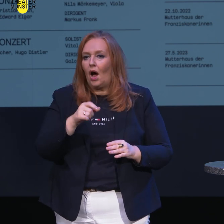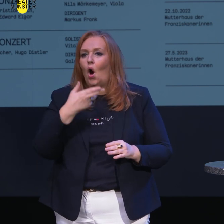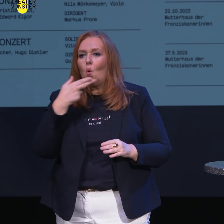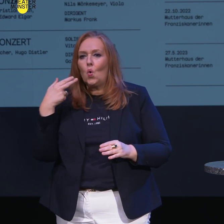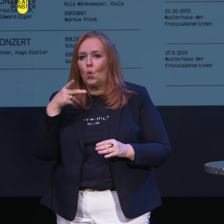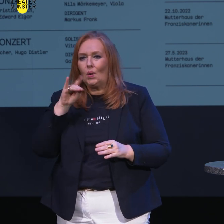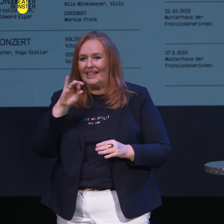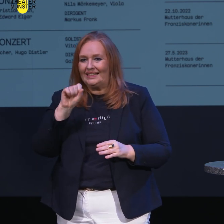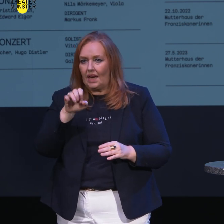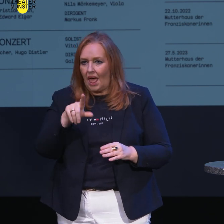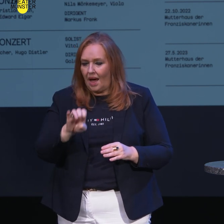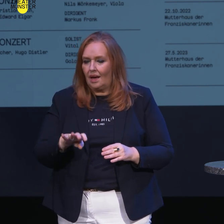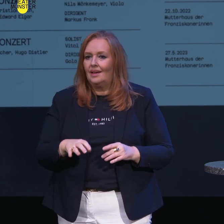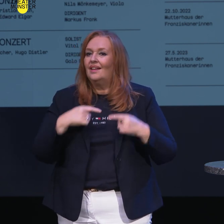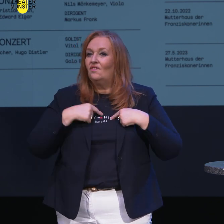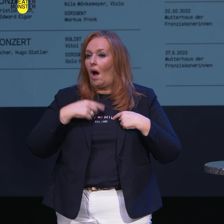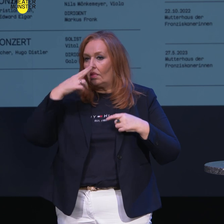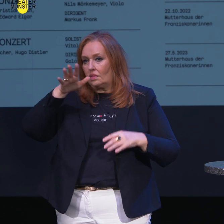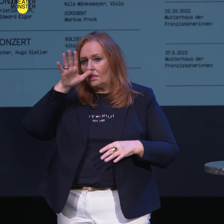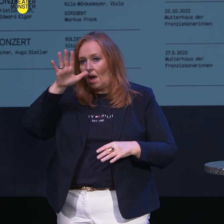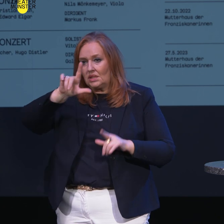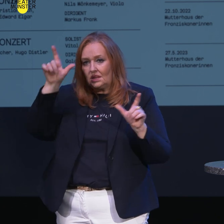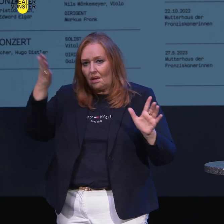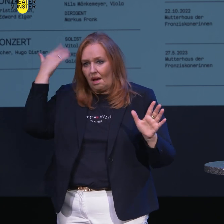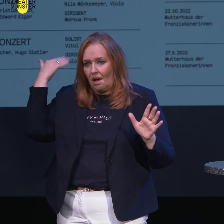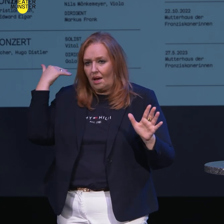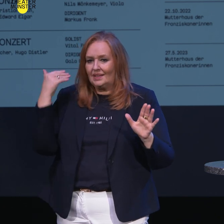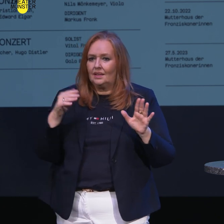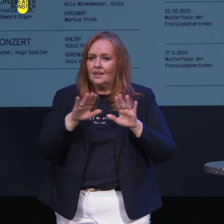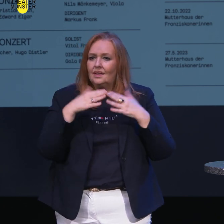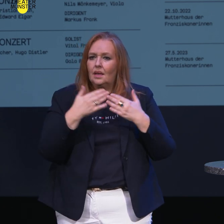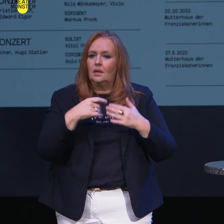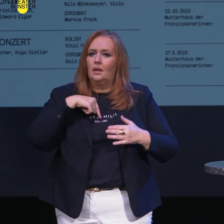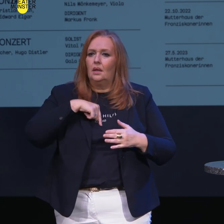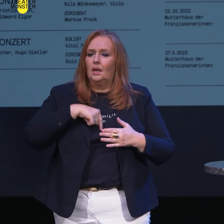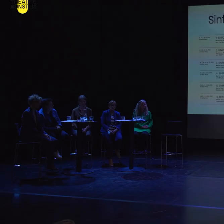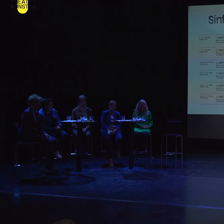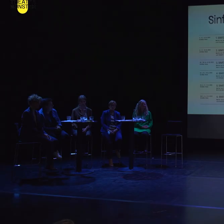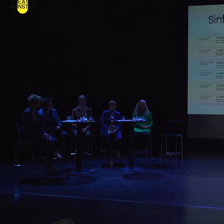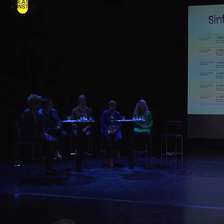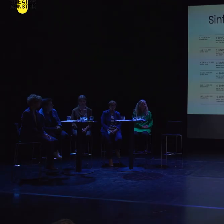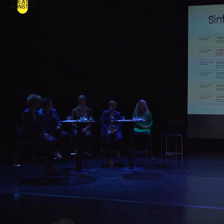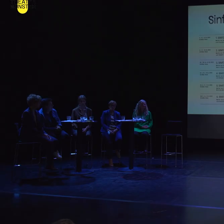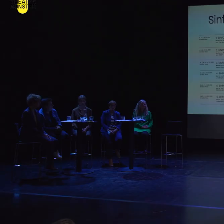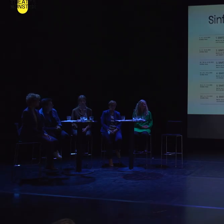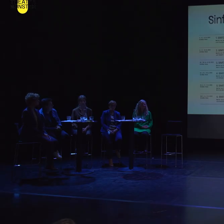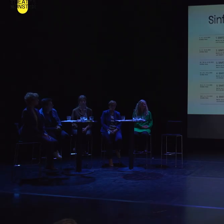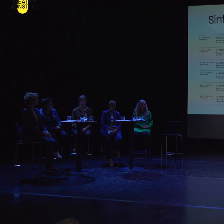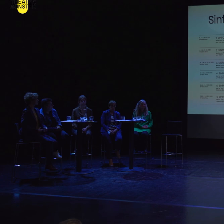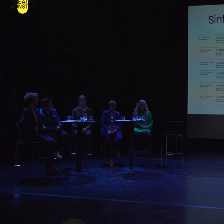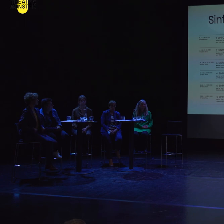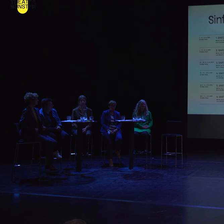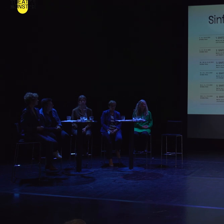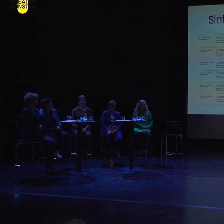Diestler. Werke, die während der Nazi-Zeit entstanden sind in der Situation der inneren Emigration. Ein ganz spezielles Thema,